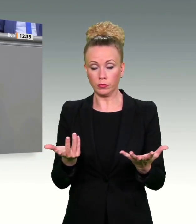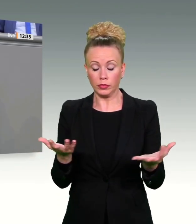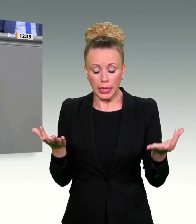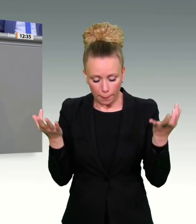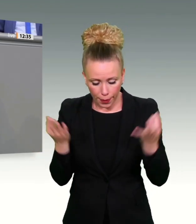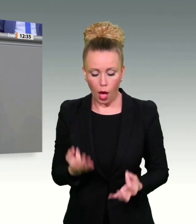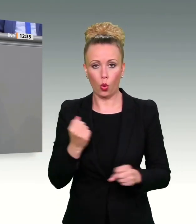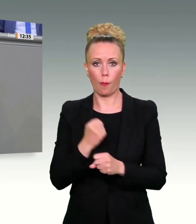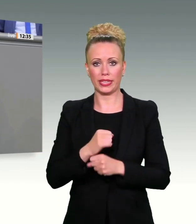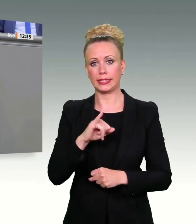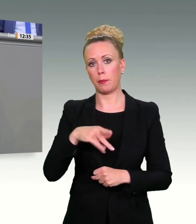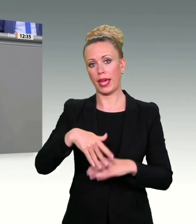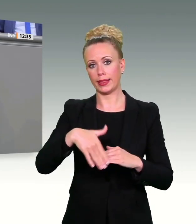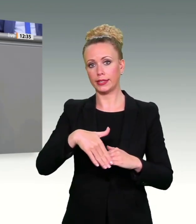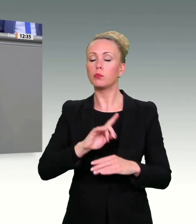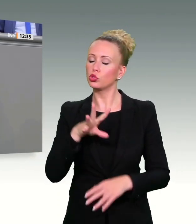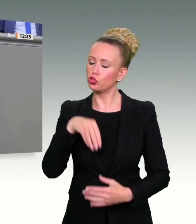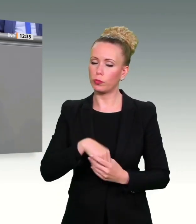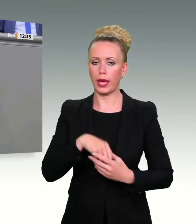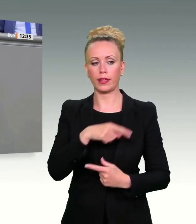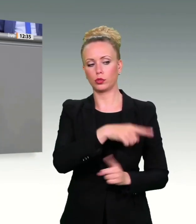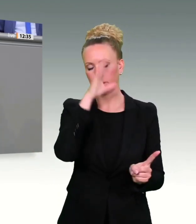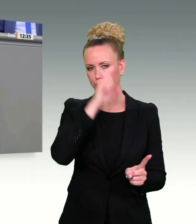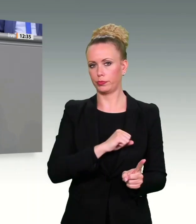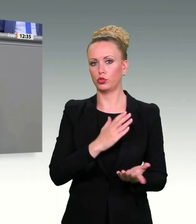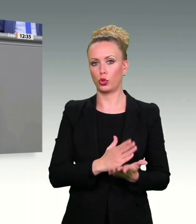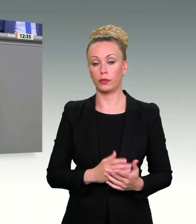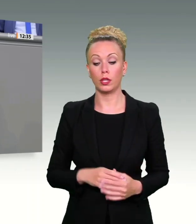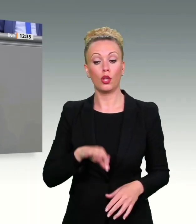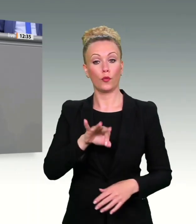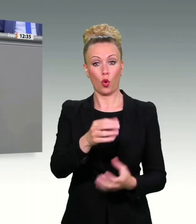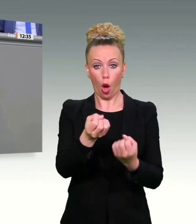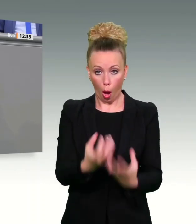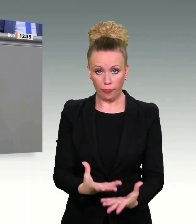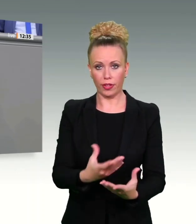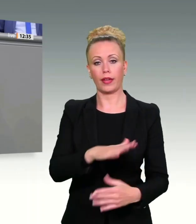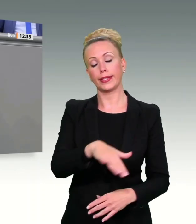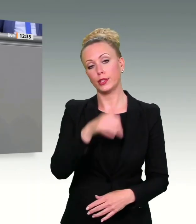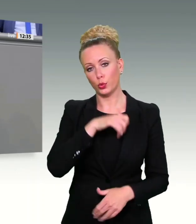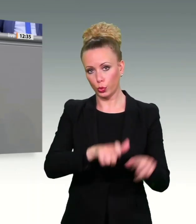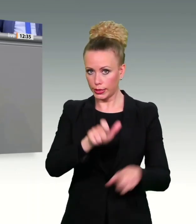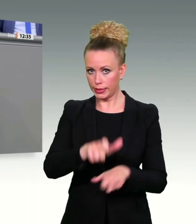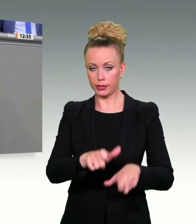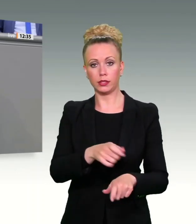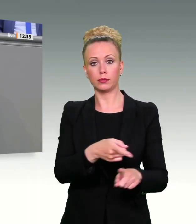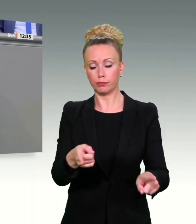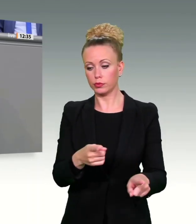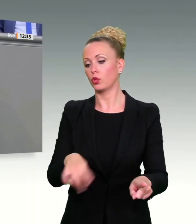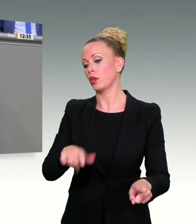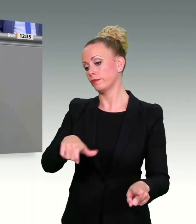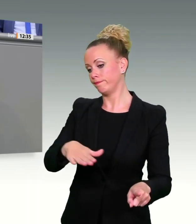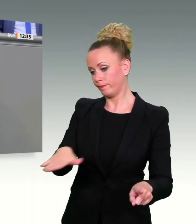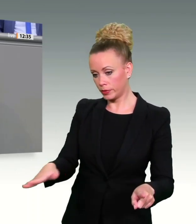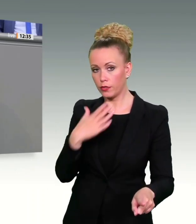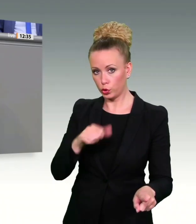erkannt. Umso beschämender für die Opfer und für diejenigen, die wir vor sexuellem Missbrauch schützen wollen, ist es aber, dass die